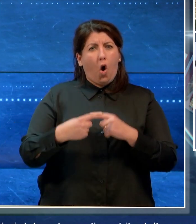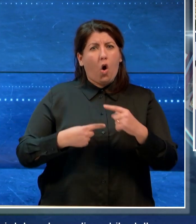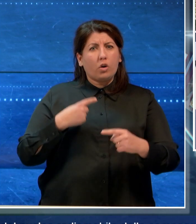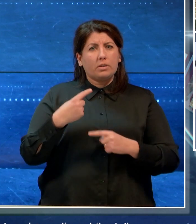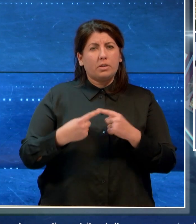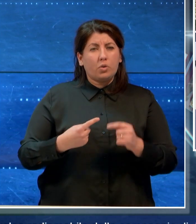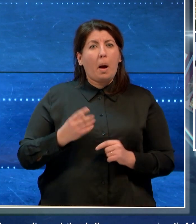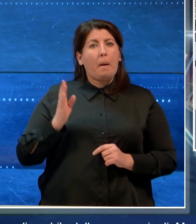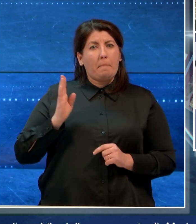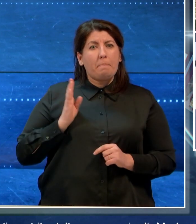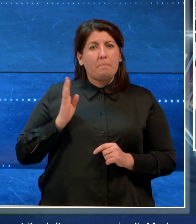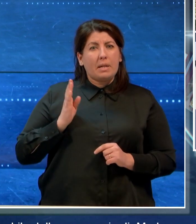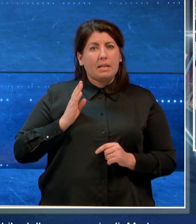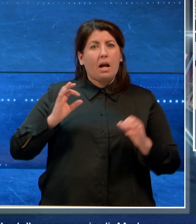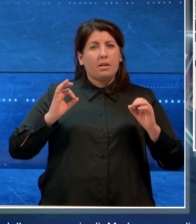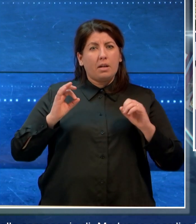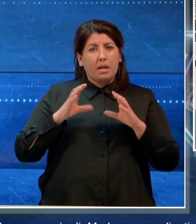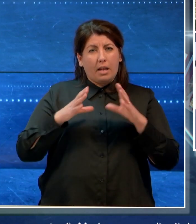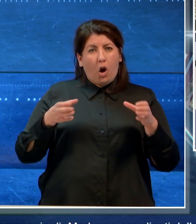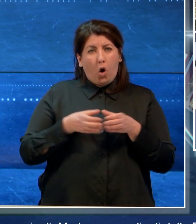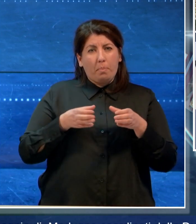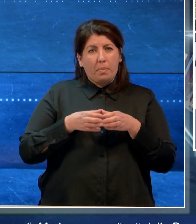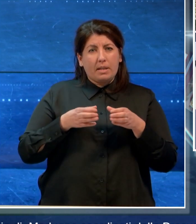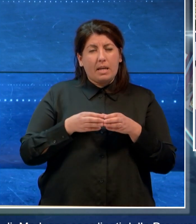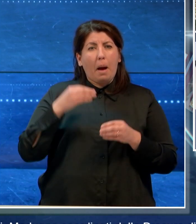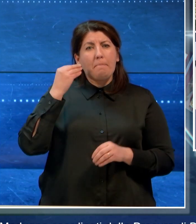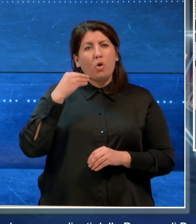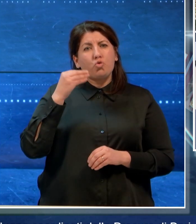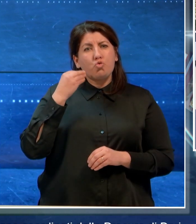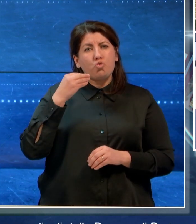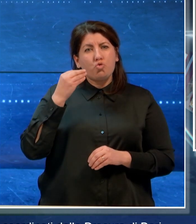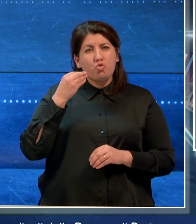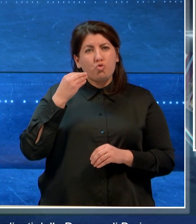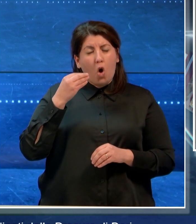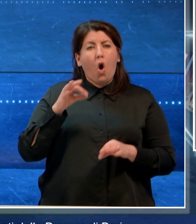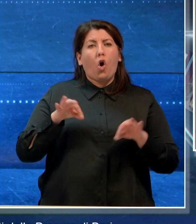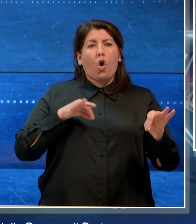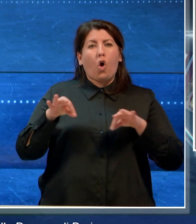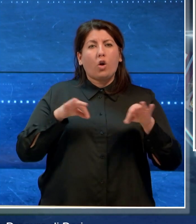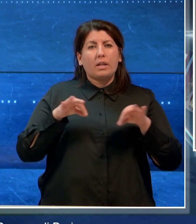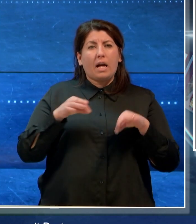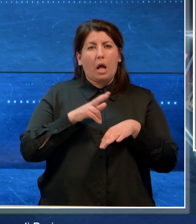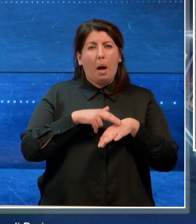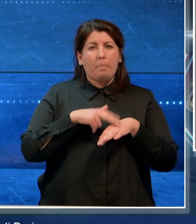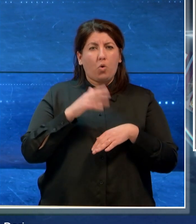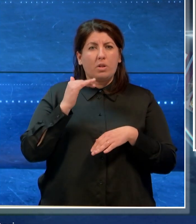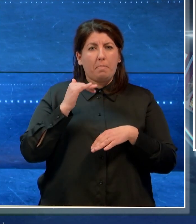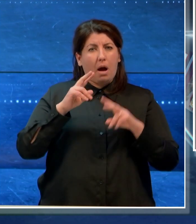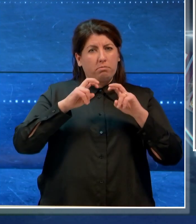del nucleo radiomobile della Compagnia di Modugno, coordinati dalla Procura di Bari.